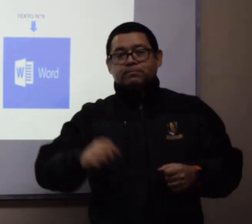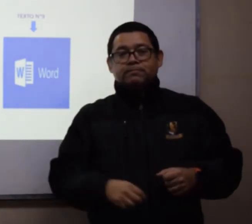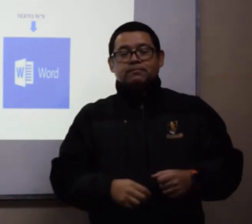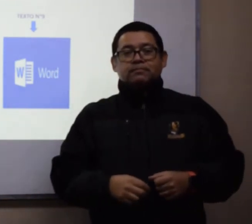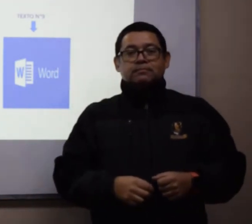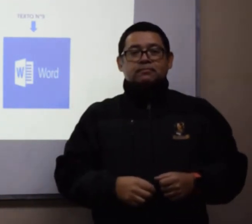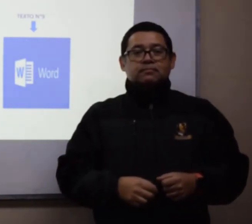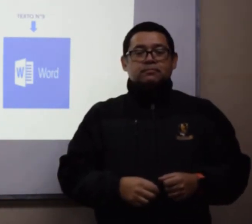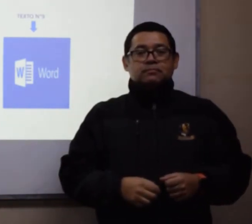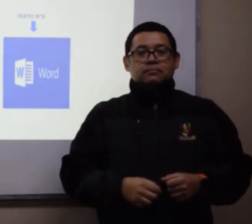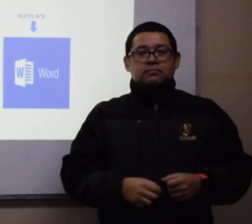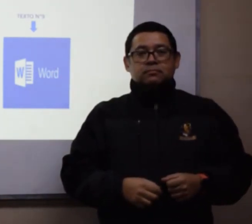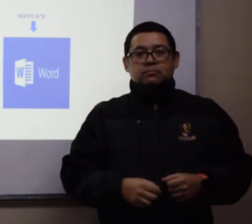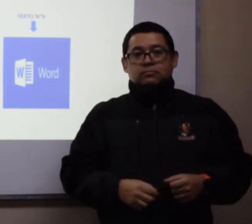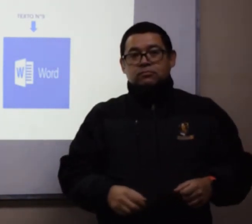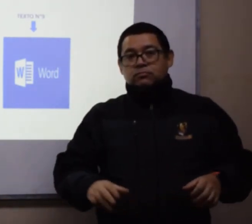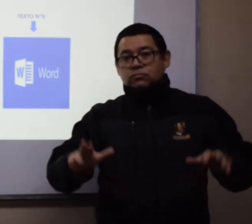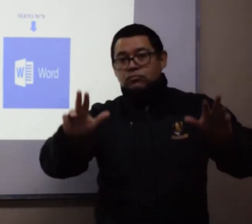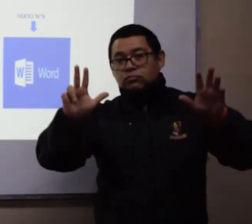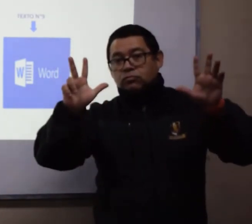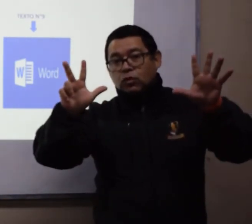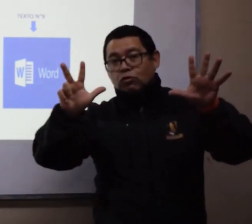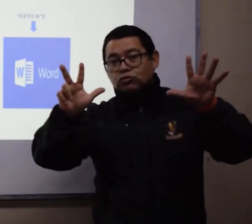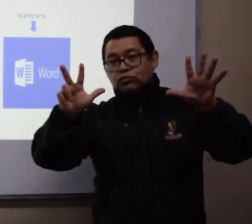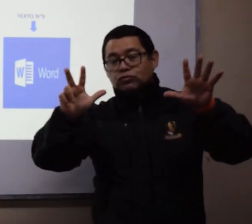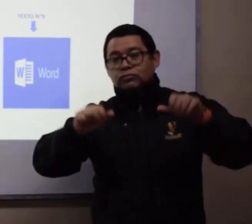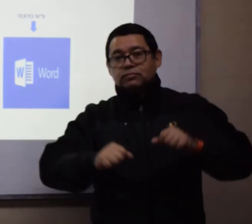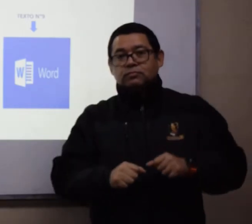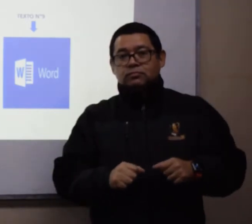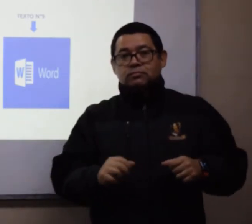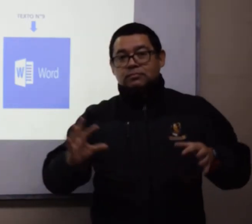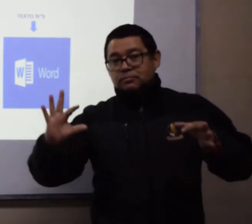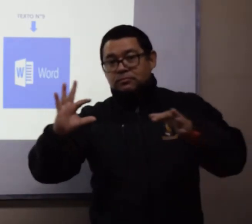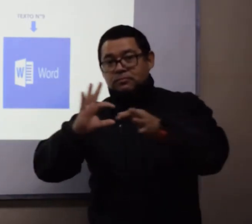La pregunta 8 está relacionada con la asignatura de inglés.